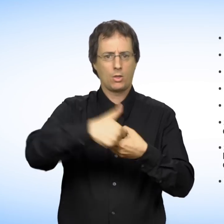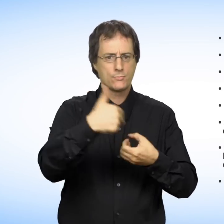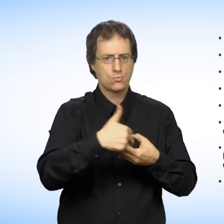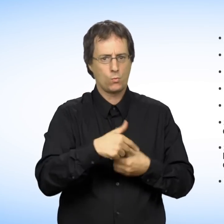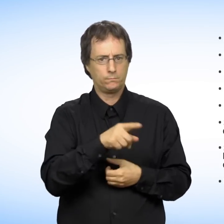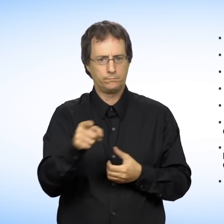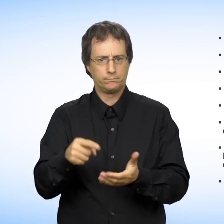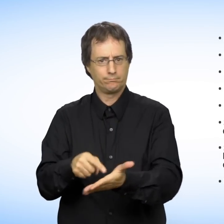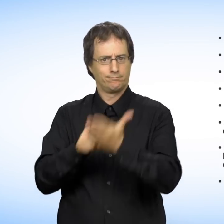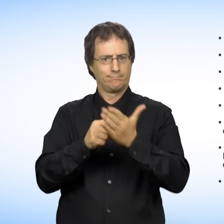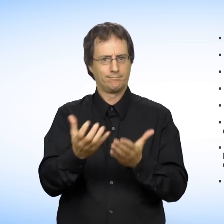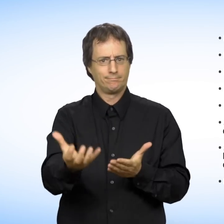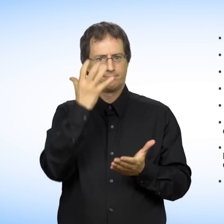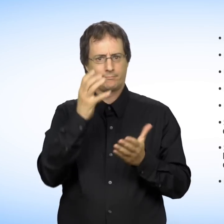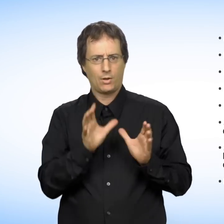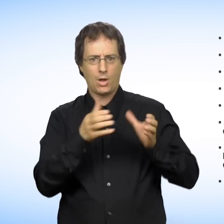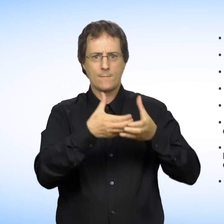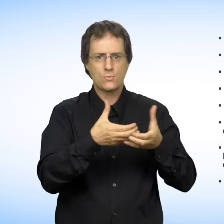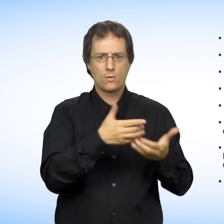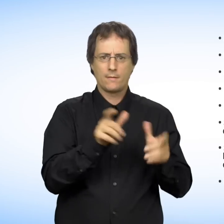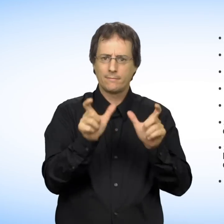défense des droits et libertés de la personne au Québec.